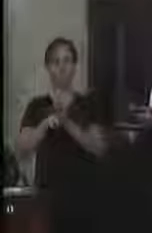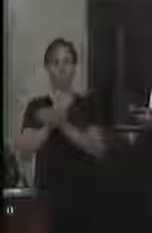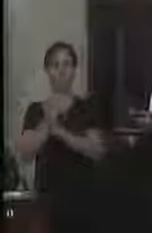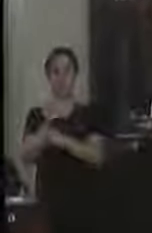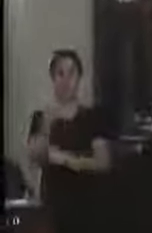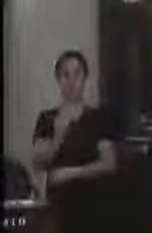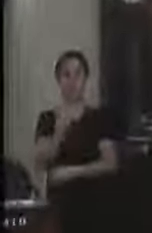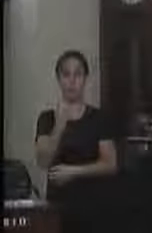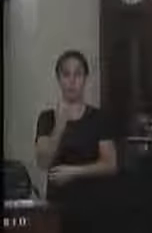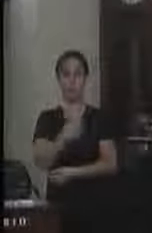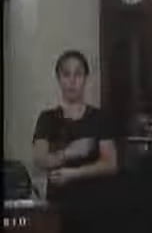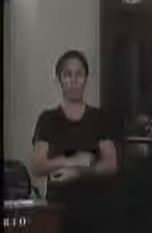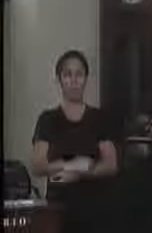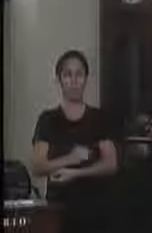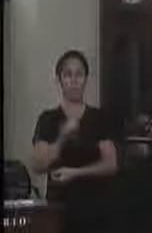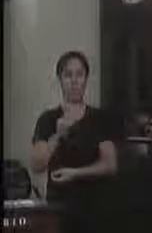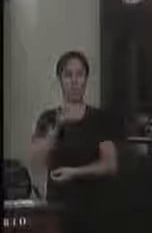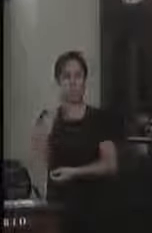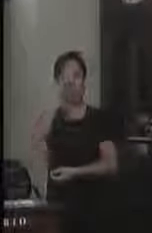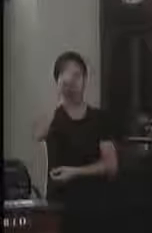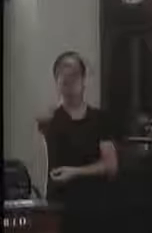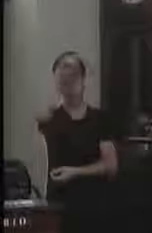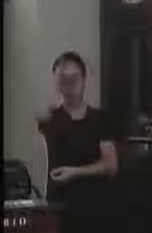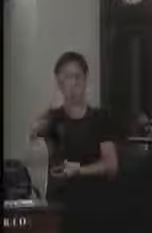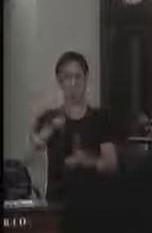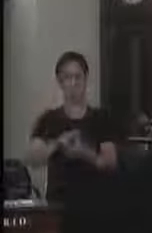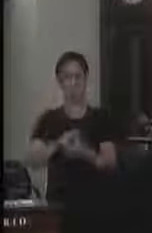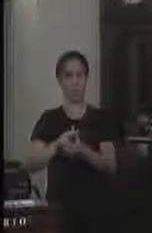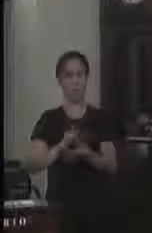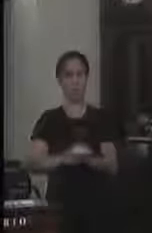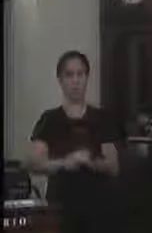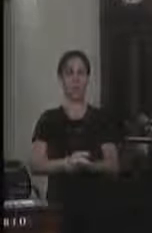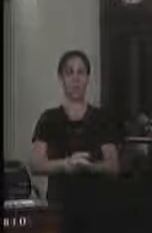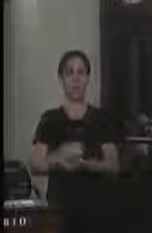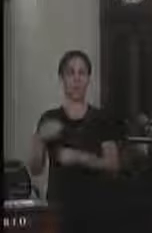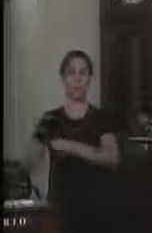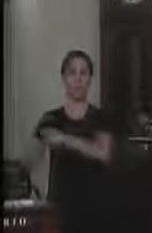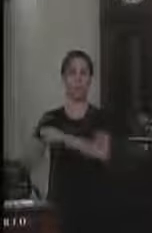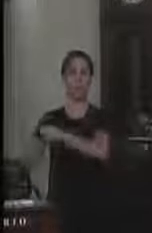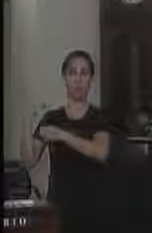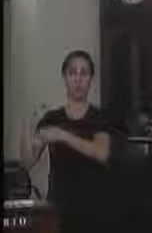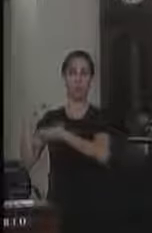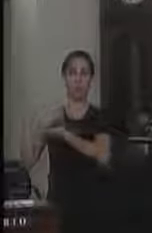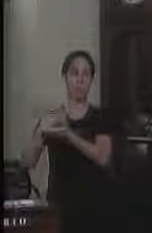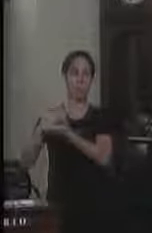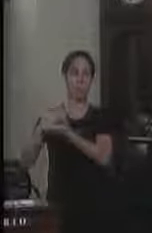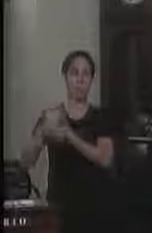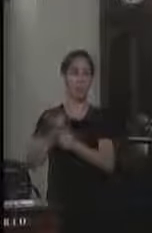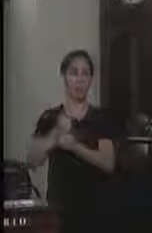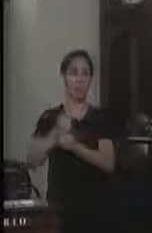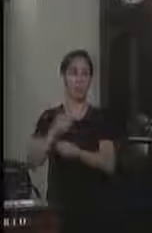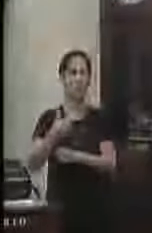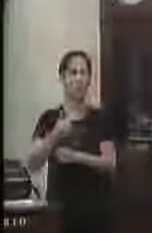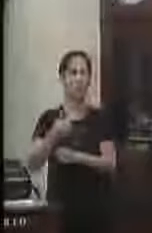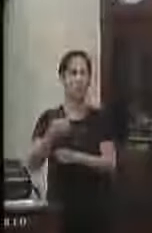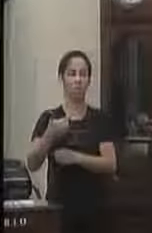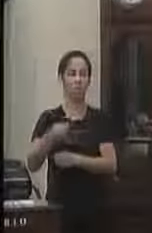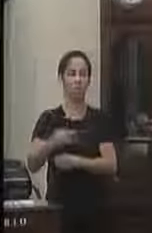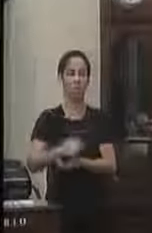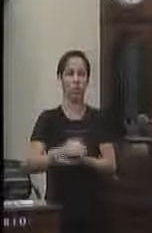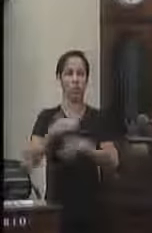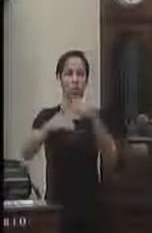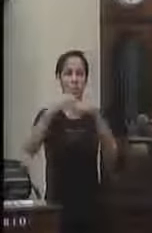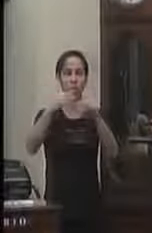aqui. Considerando que o município de Valença vem desde o início de 2017 assumindo de forma